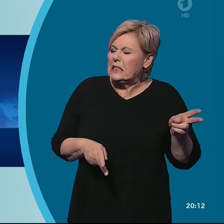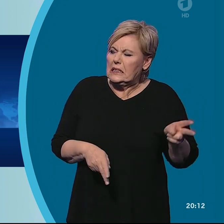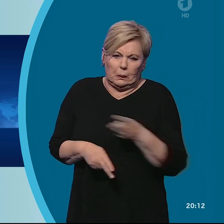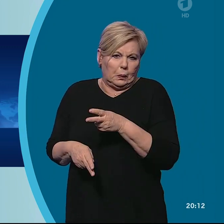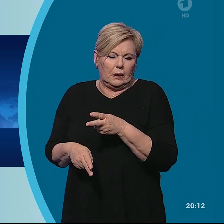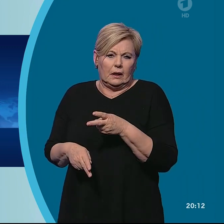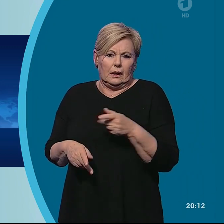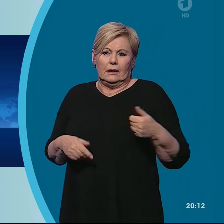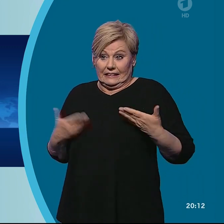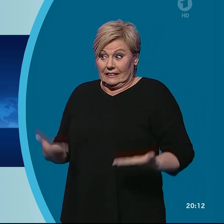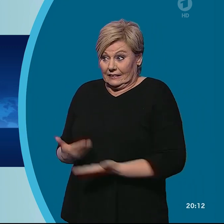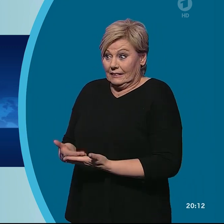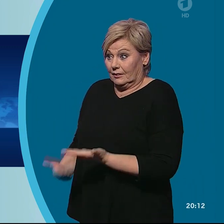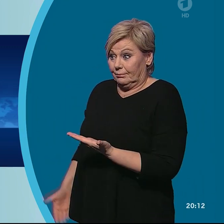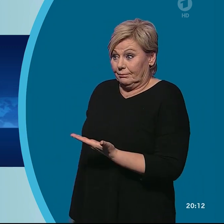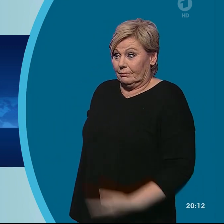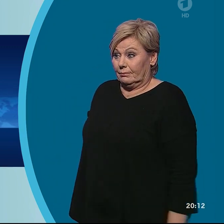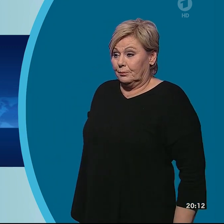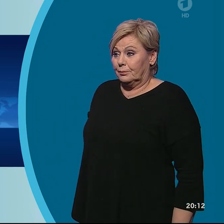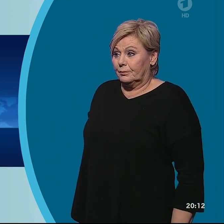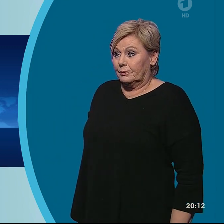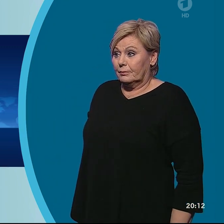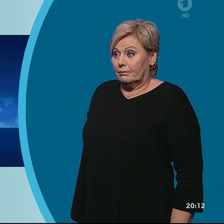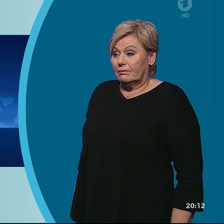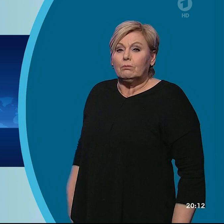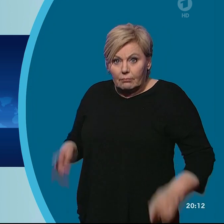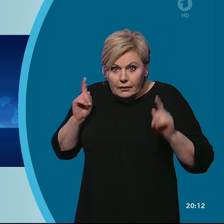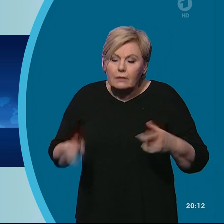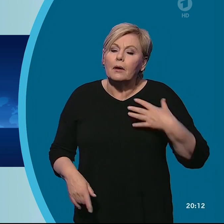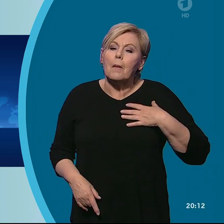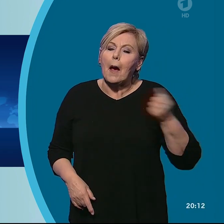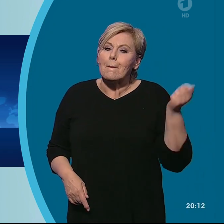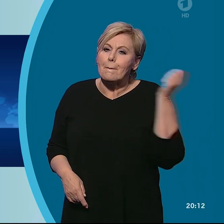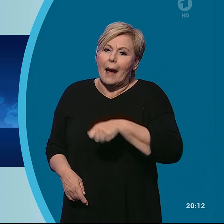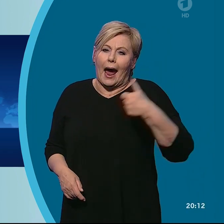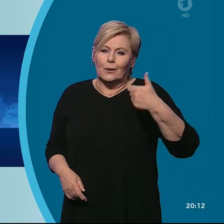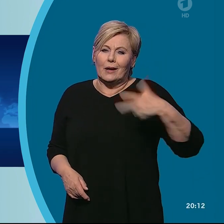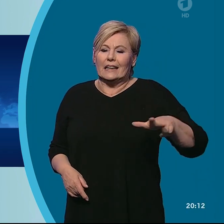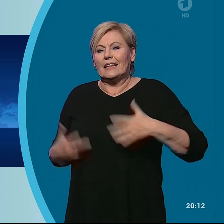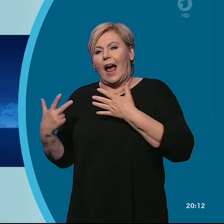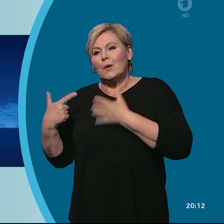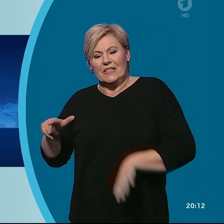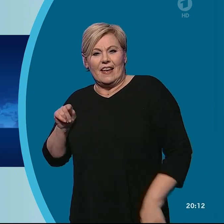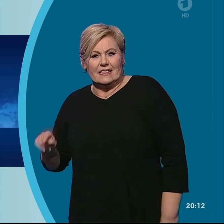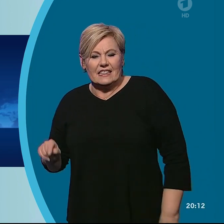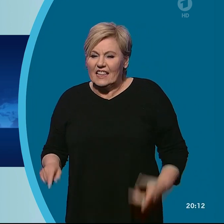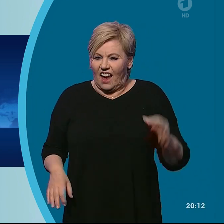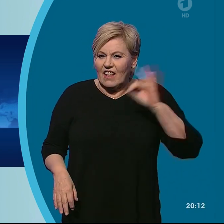So wie hier Gottfried Zoll. Am Ende siegt Flensburg mit 31 zu 28 und erobert Platz 1 in der